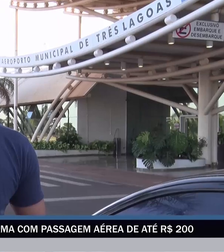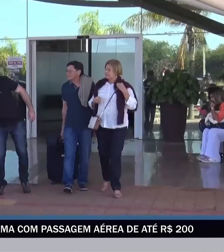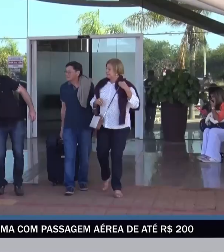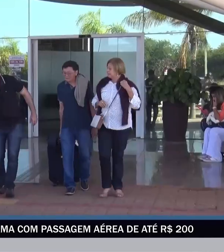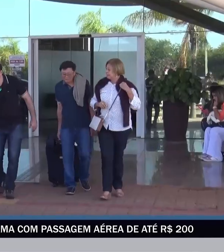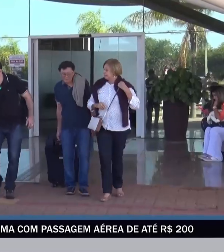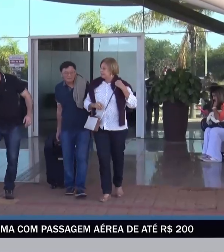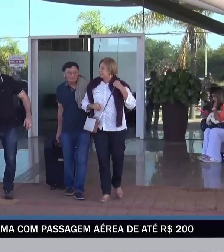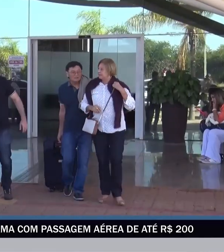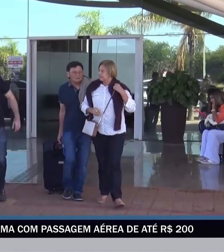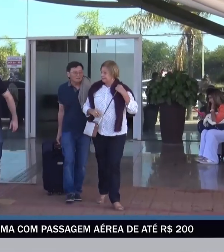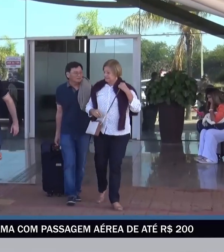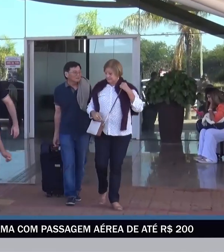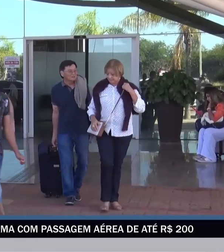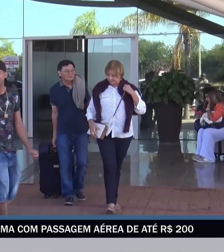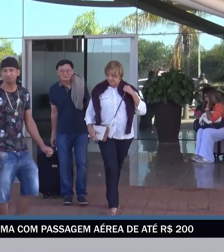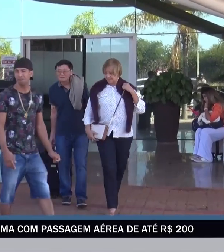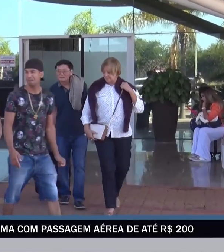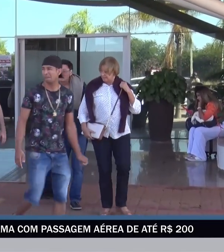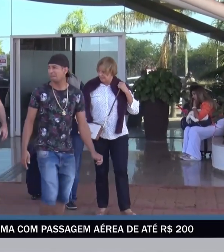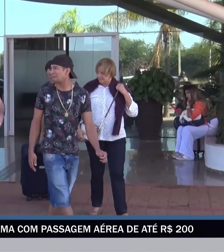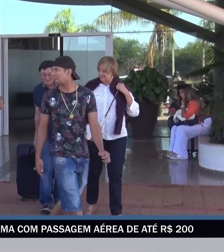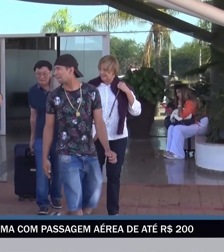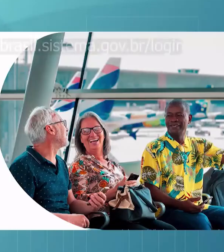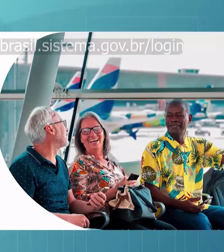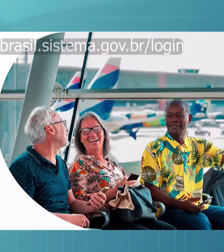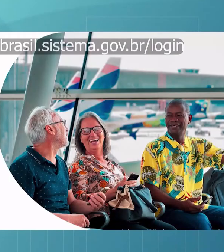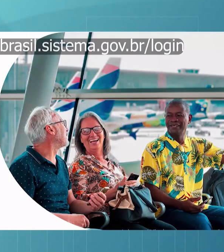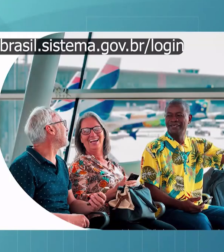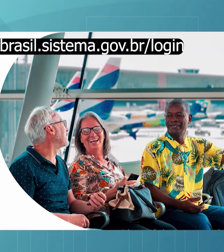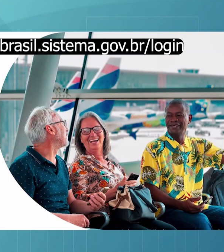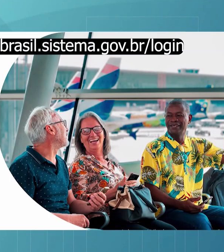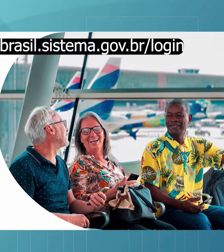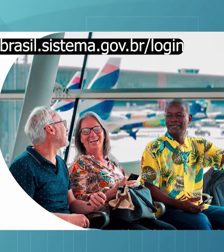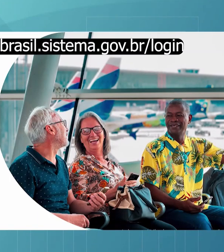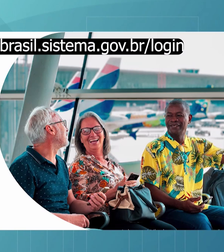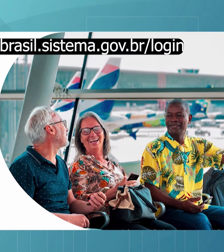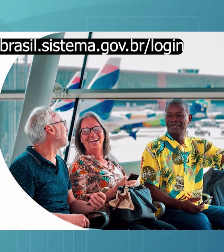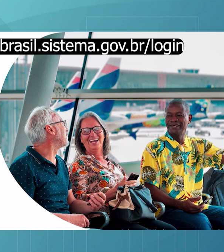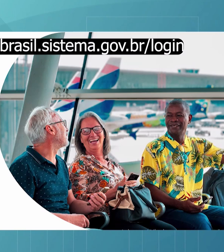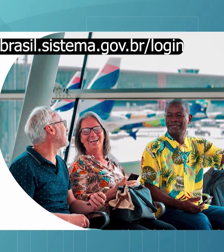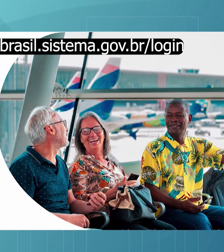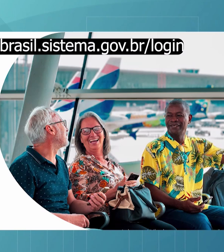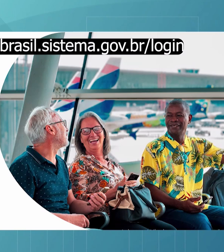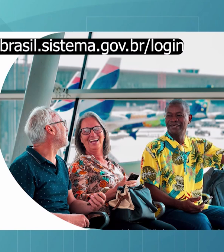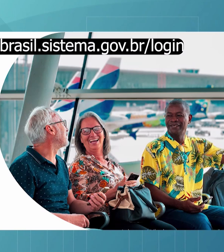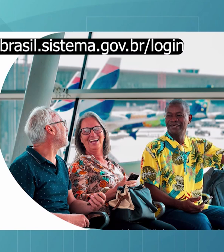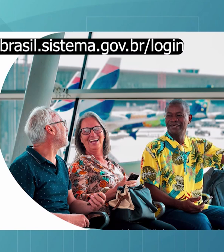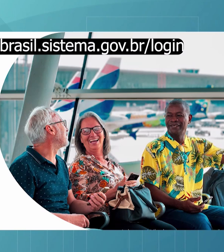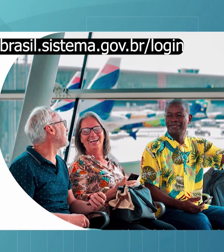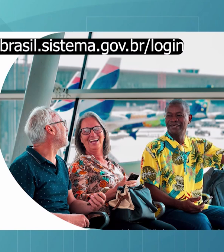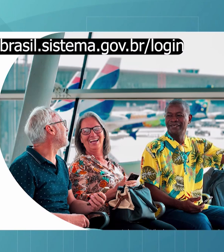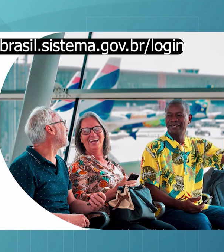regras do programa. Para ter acesso ao benefício, basta acessar o site do Voa Brasil. É necessário ter cadastro no gov